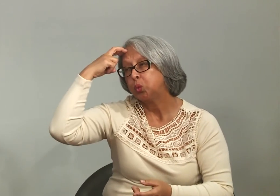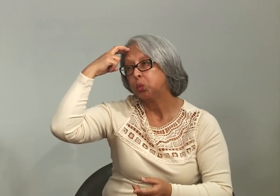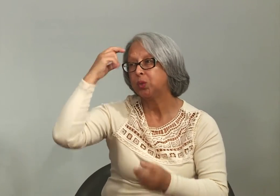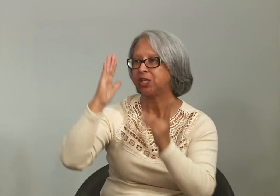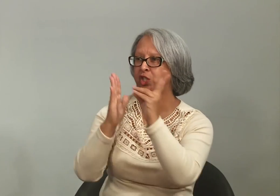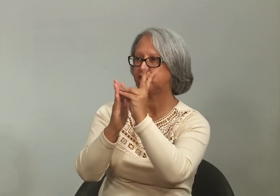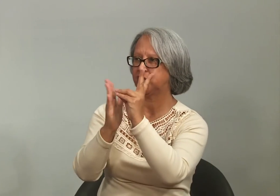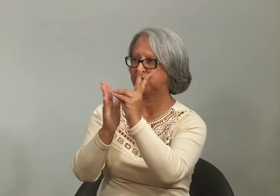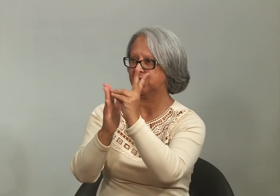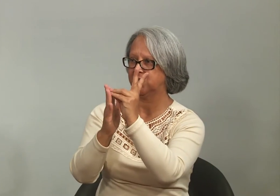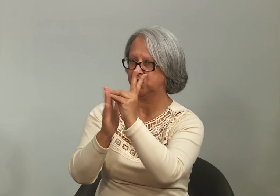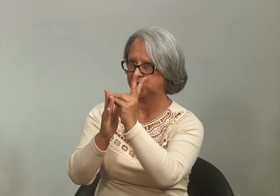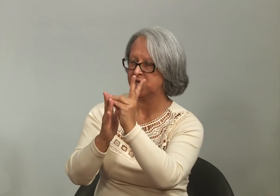Existe a cultura indígena,